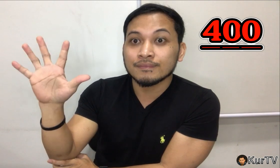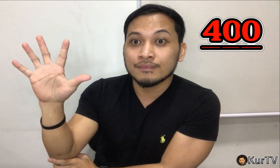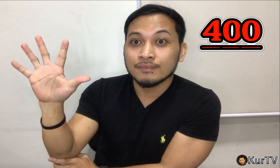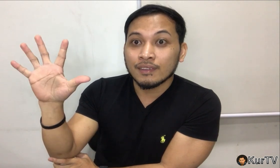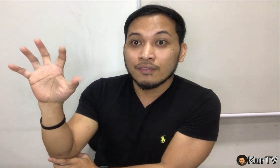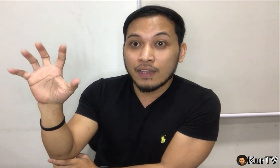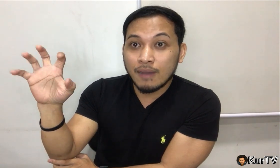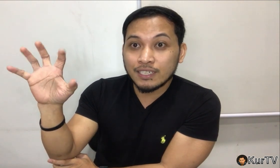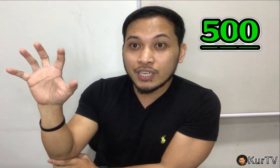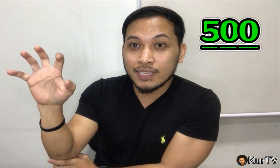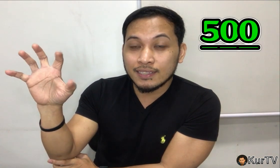500,